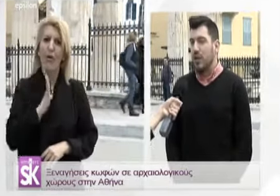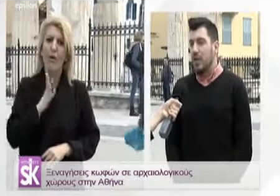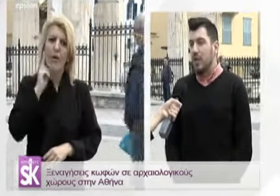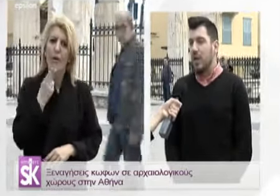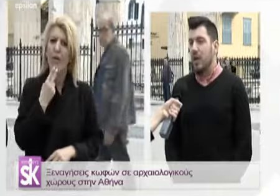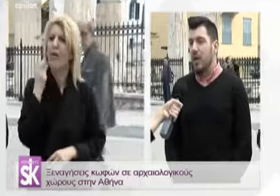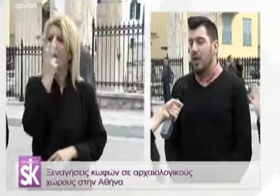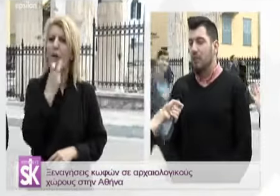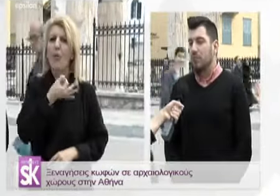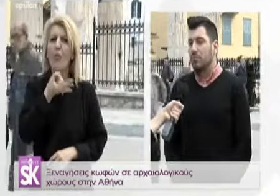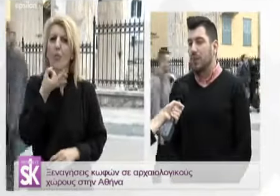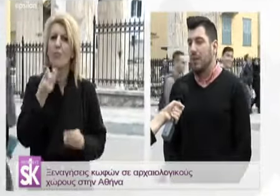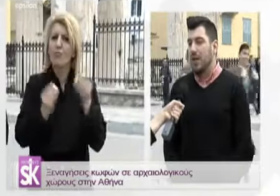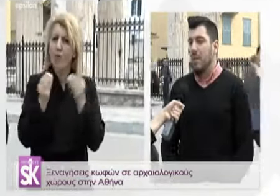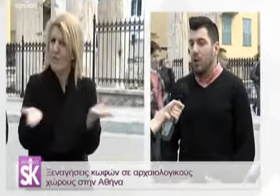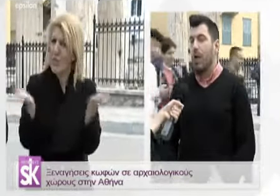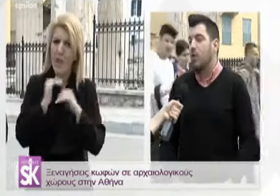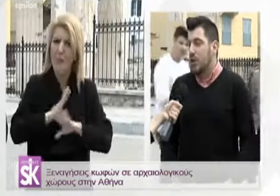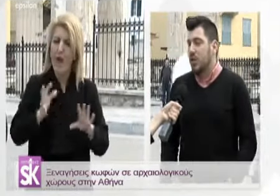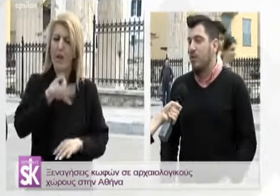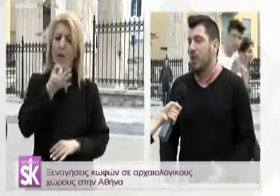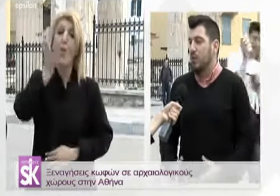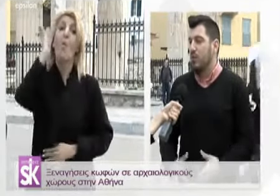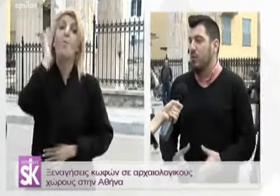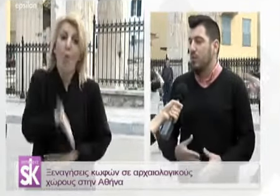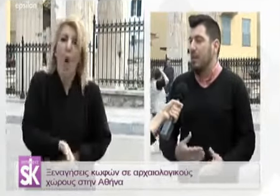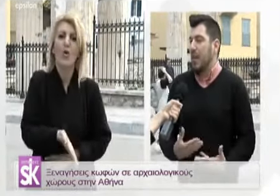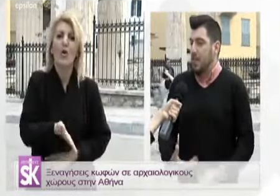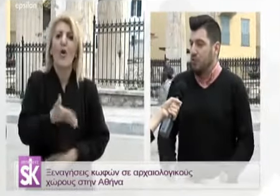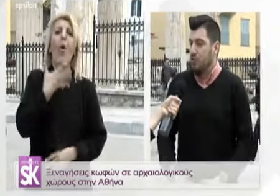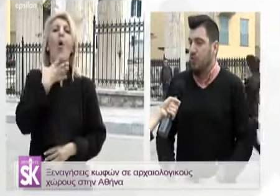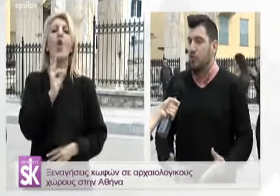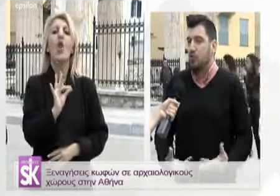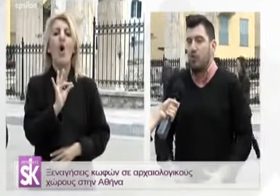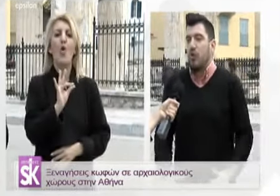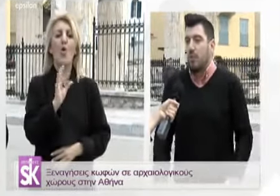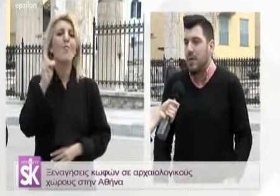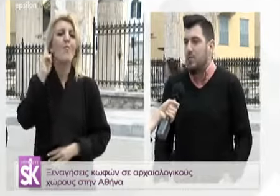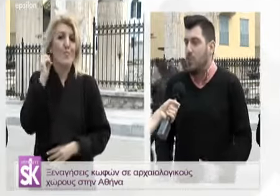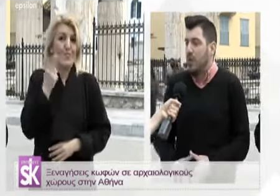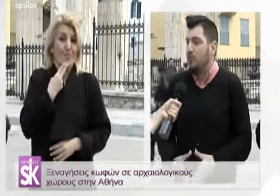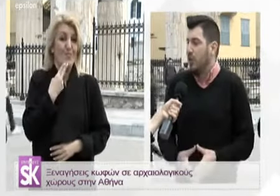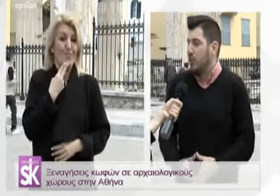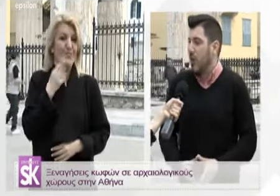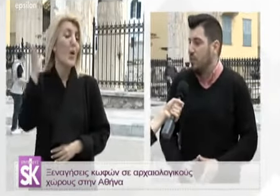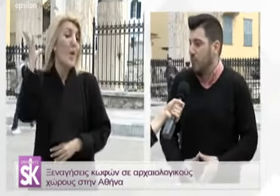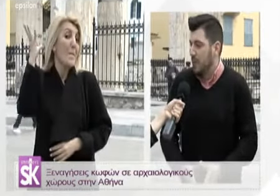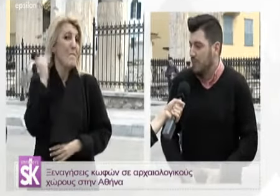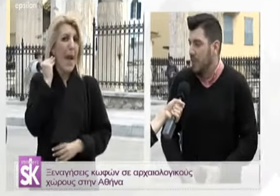γιατί υπάρχει απόλυα κοής, δεν έχουν κάποιο πρόβλημα με τη λαλιά τους. Με σωστές λογοθεραπείες μπορούν να μιλήσουν κανονικά όπως και εμείς.